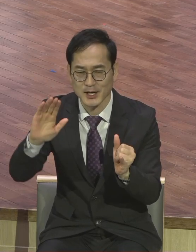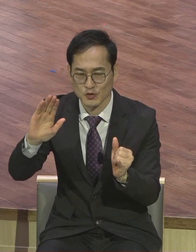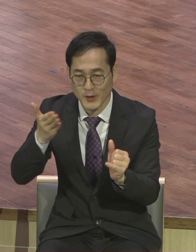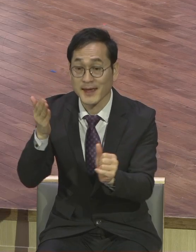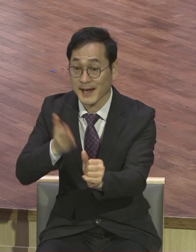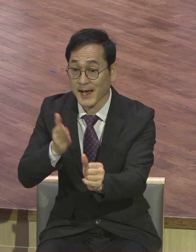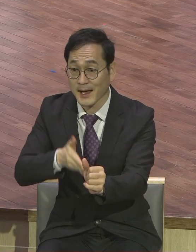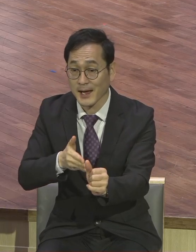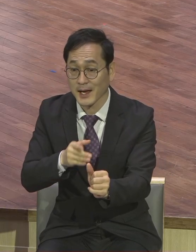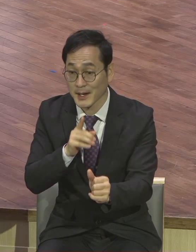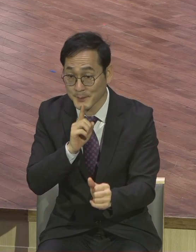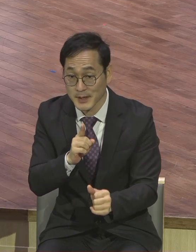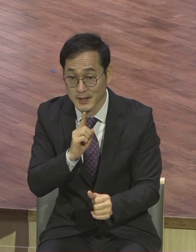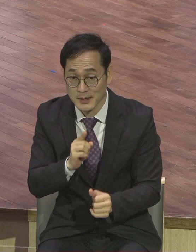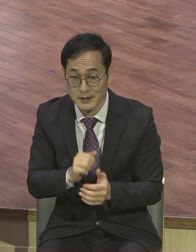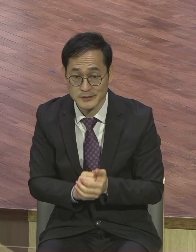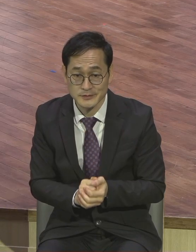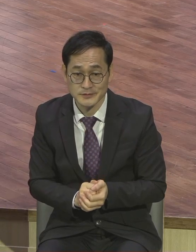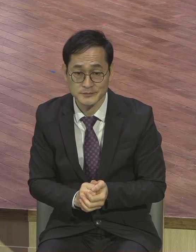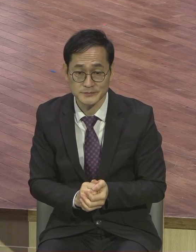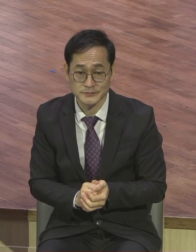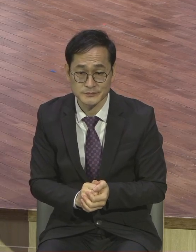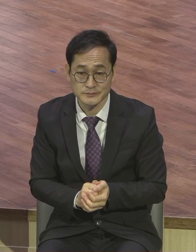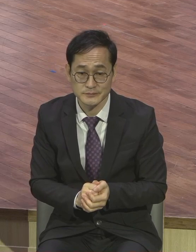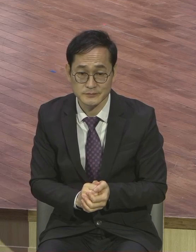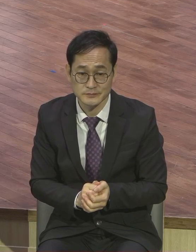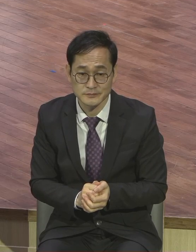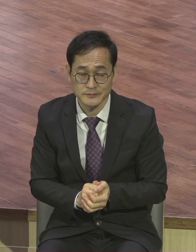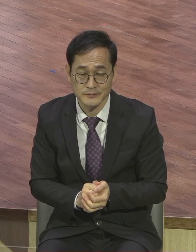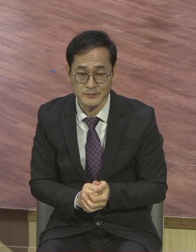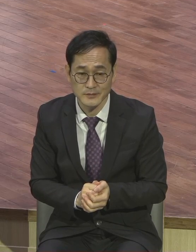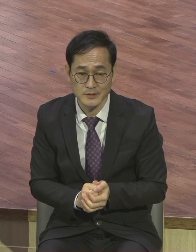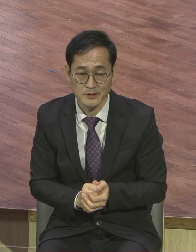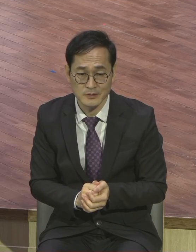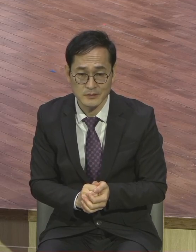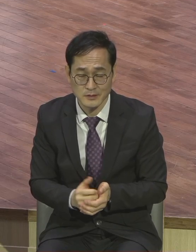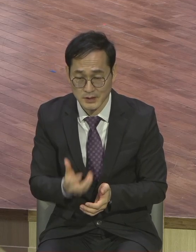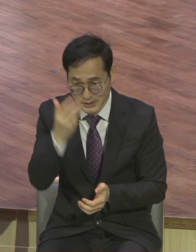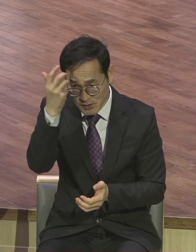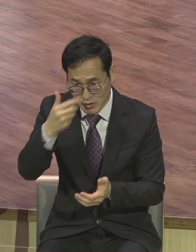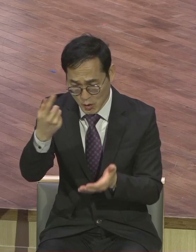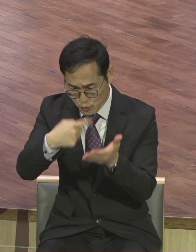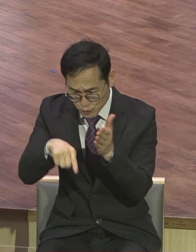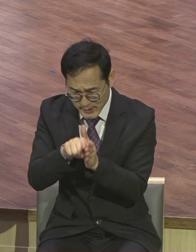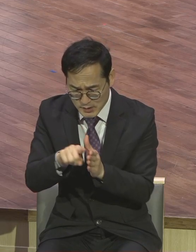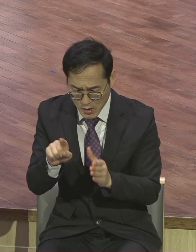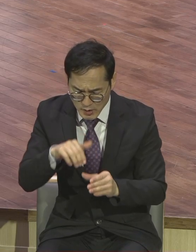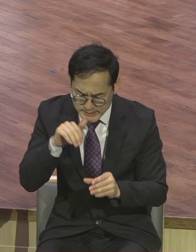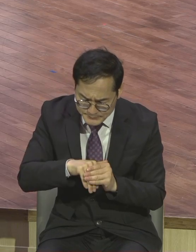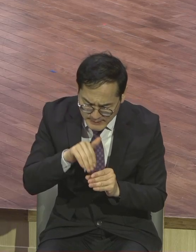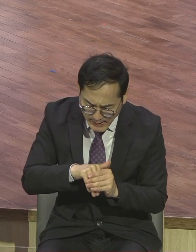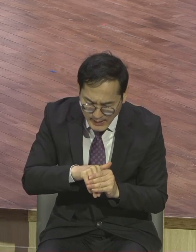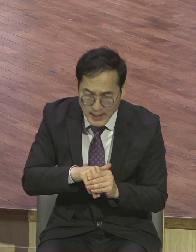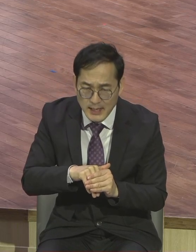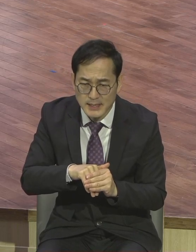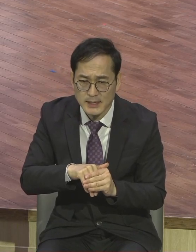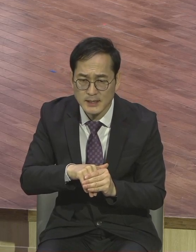성령을 위하여 심으라. 심는 자. 이걸 강조했어요. 성령을 위하여 심는다. 이